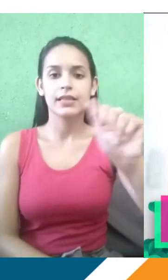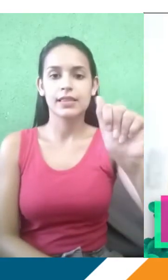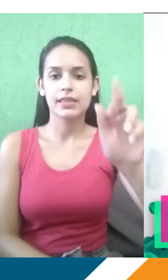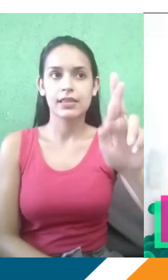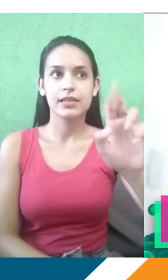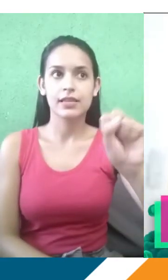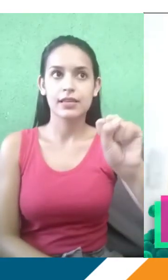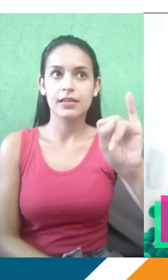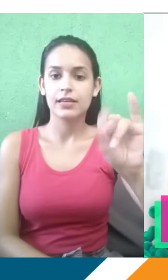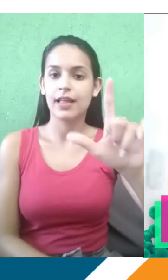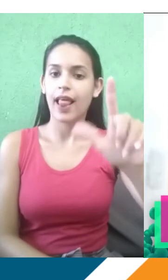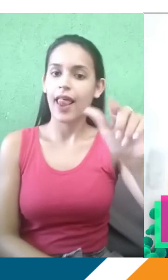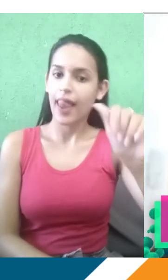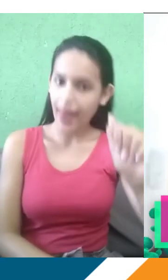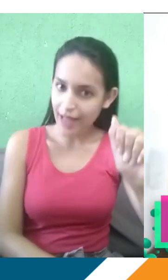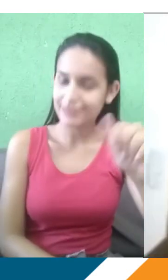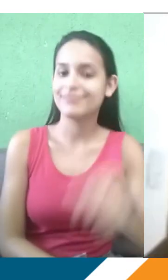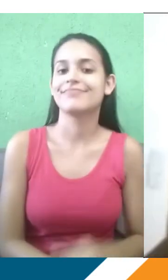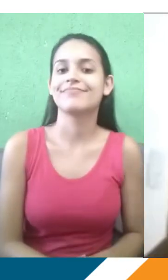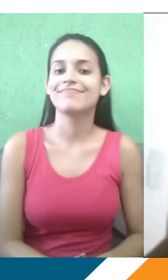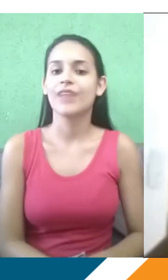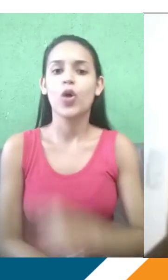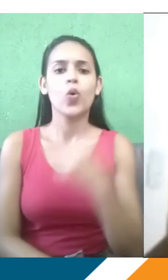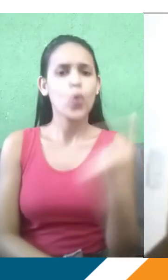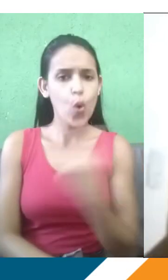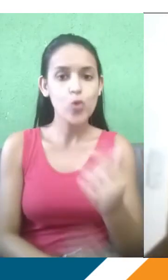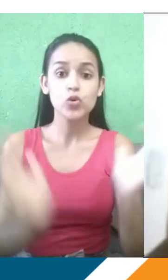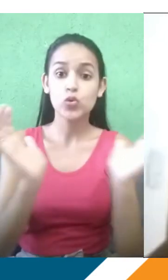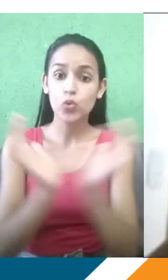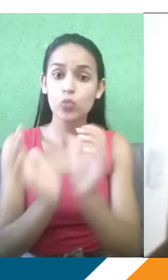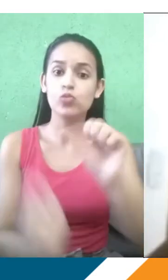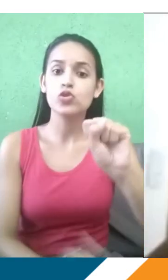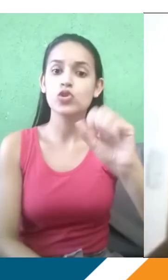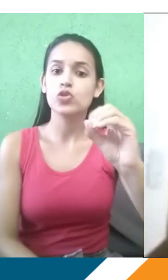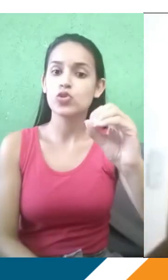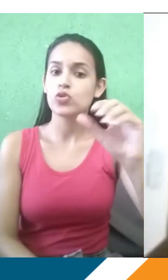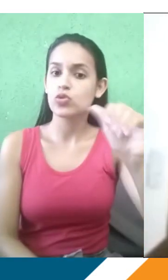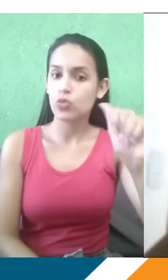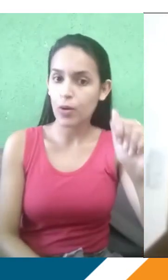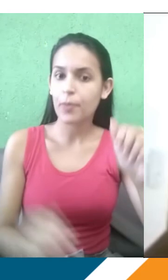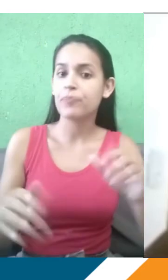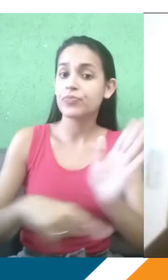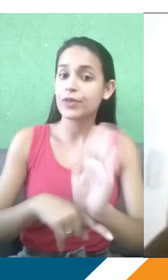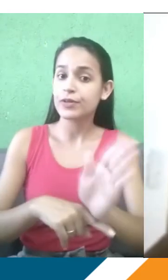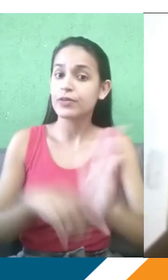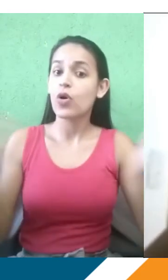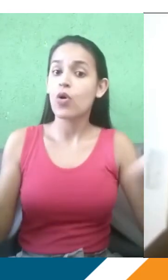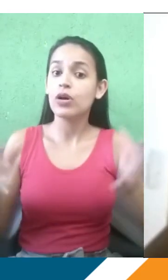mediadora de química e também faço parte do Grupo Soa. Hoje a gente está aqui para falar com vocês sobre a continuação dos estudos até as provas. Primeiro a gente vai falar